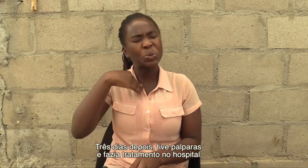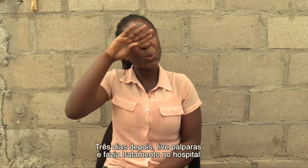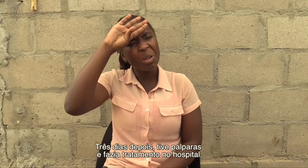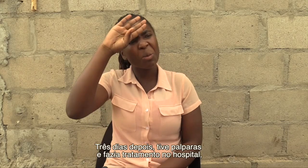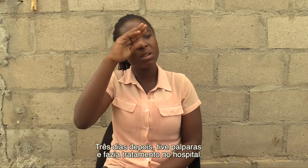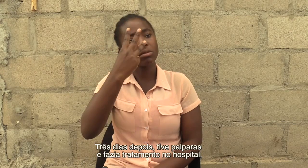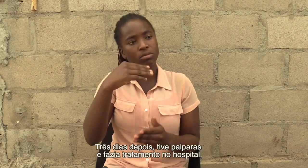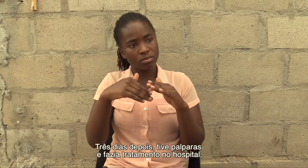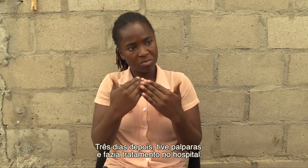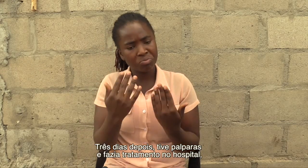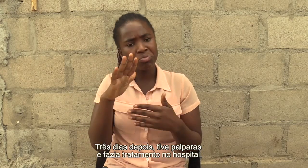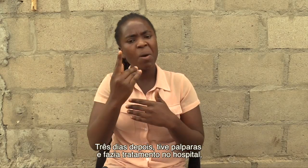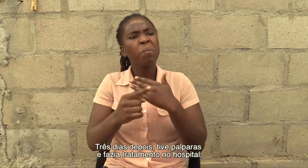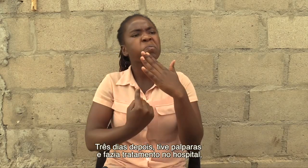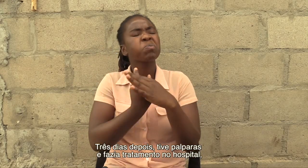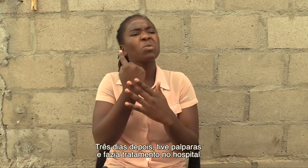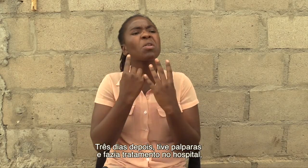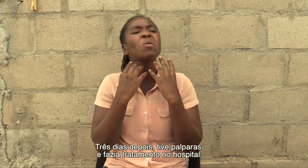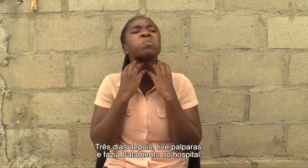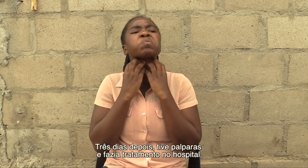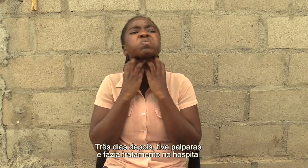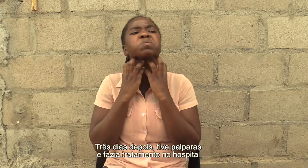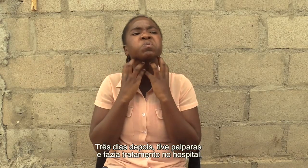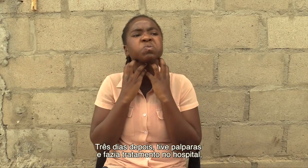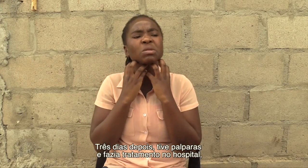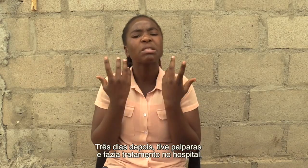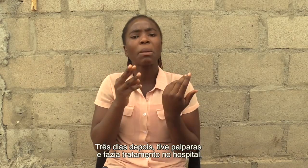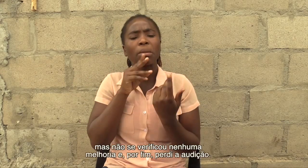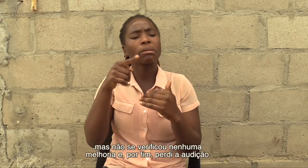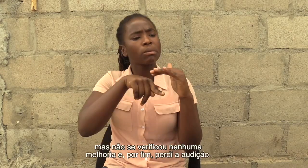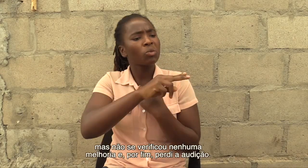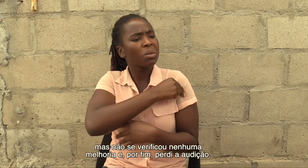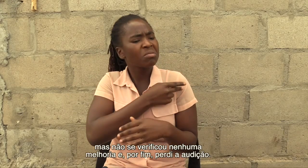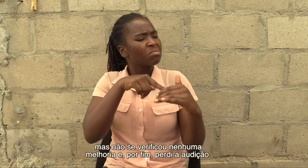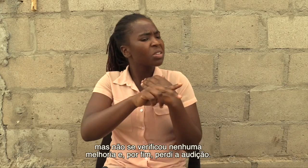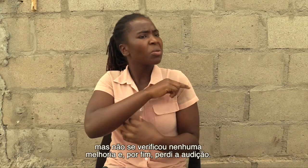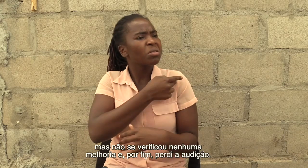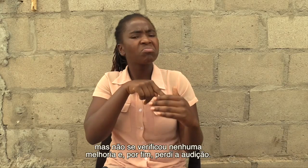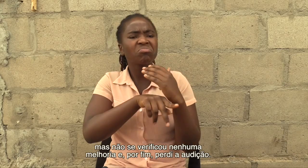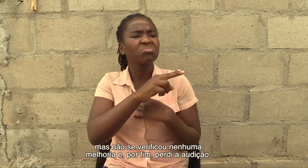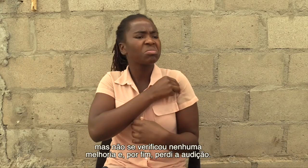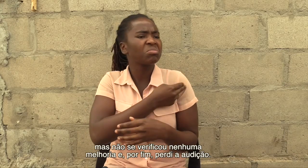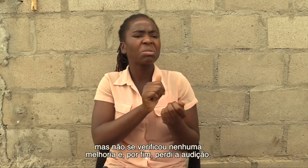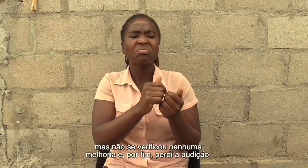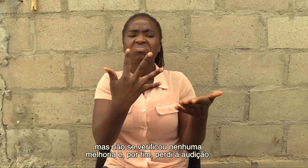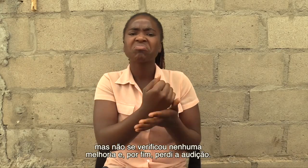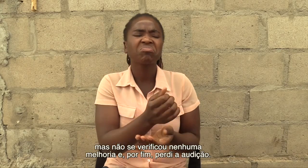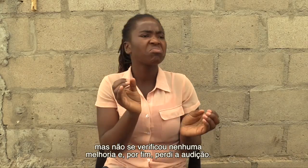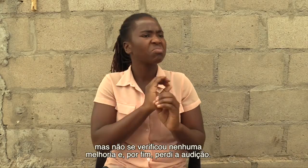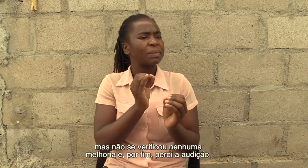3 dias depois tive pálparas e fazia tratamento no hospital, mas não se verificou nenhuma melhoria